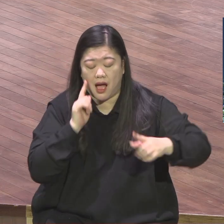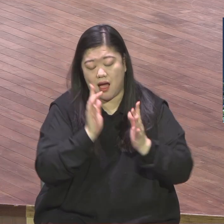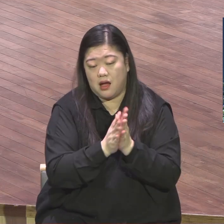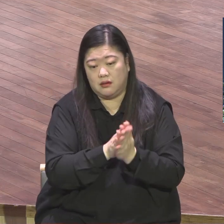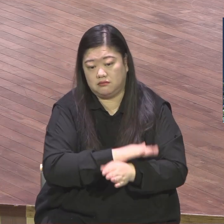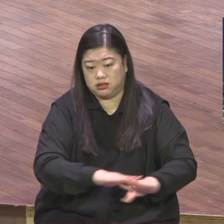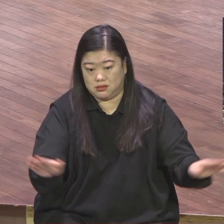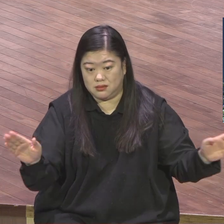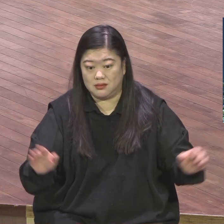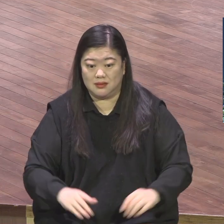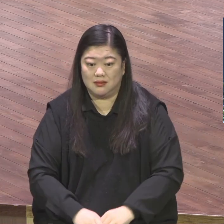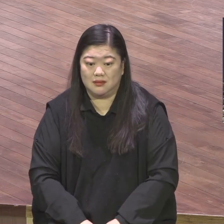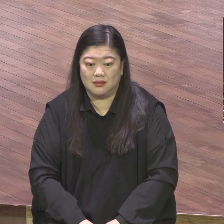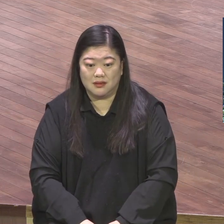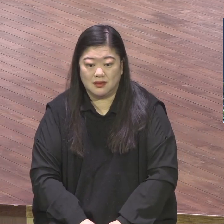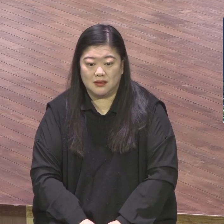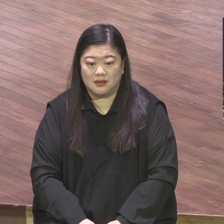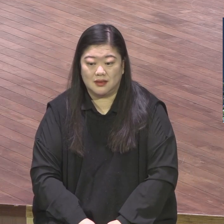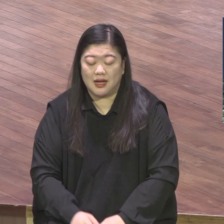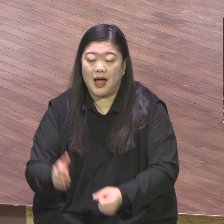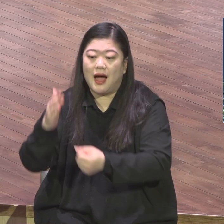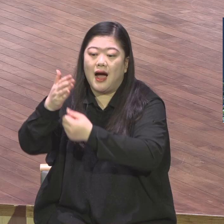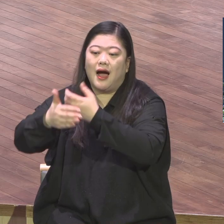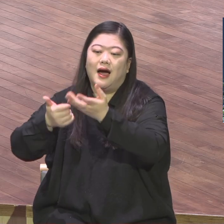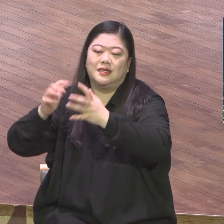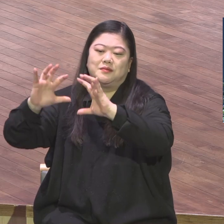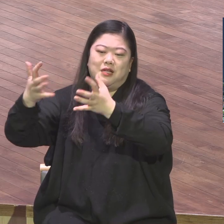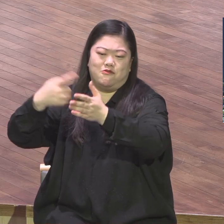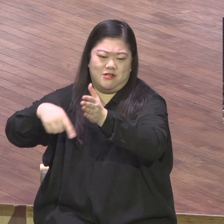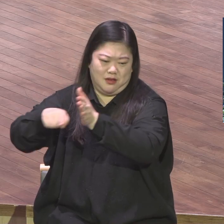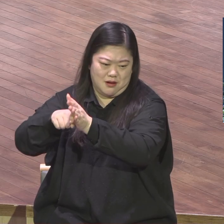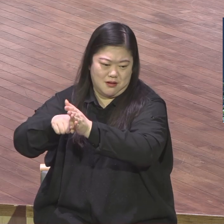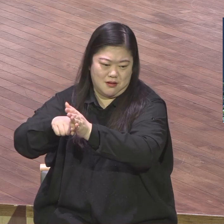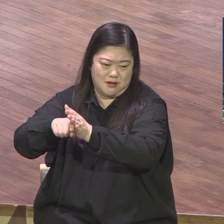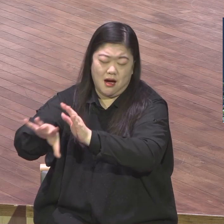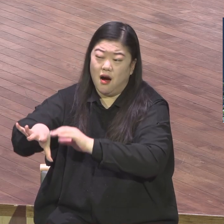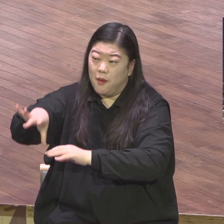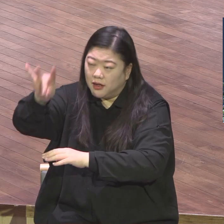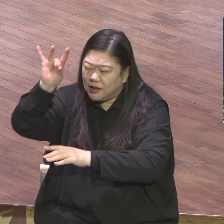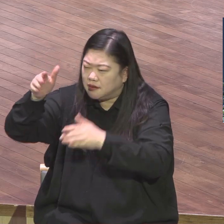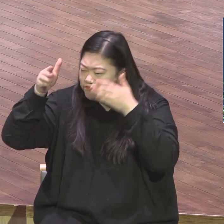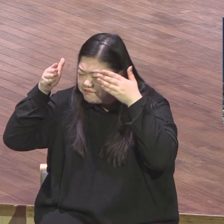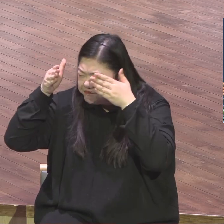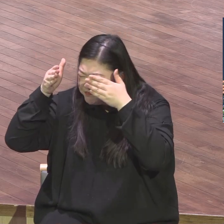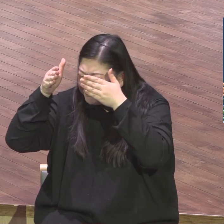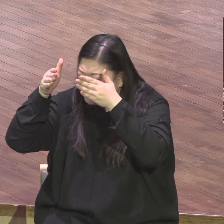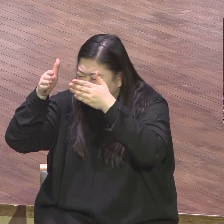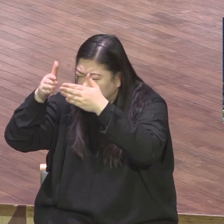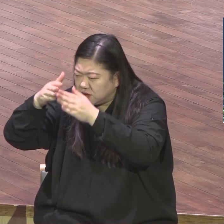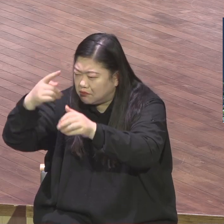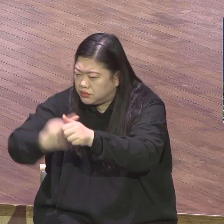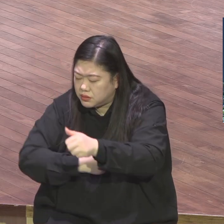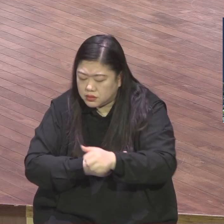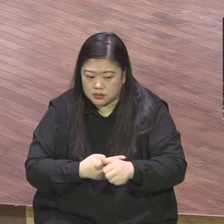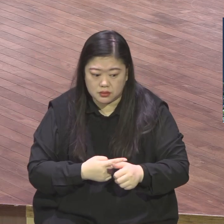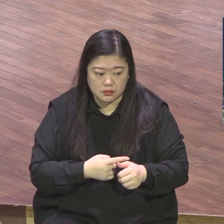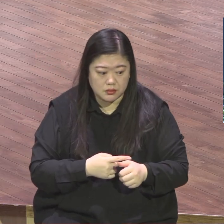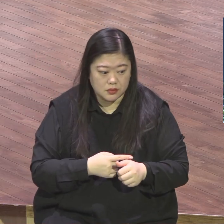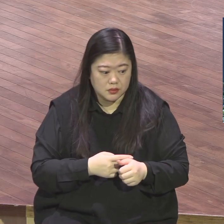됩니다 그 나라가 그 위에서 올인할 때 나는 갈실도 없었는데 올인했더니 나머지 다 하나님한테 해주세요 그걸 제가 처음하고 사는